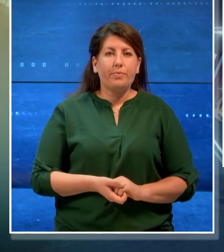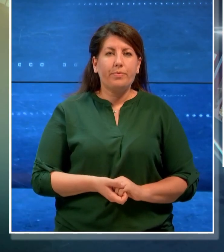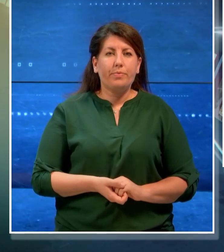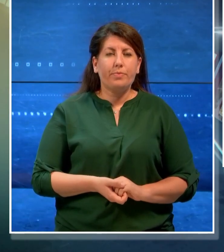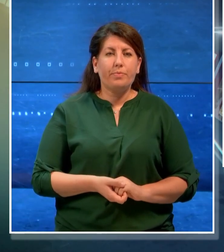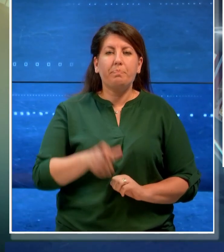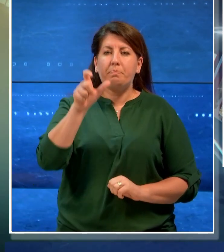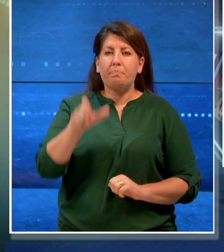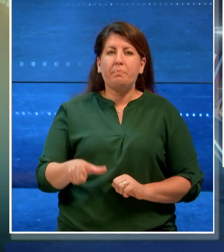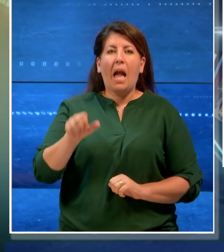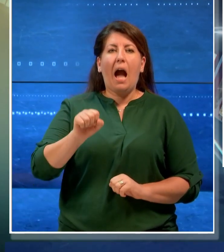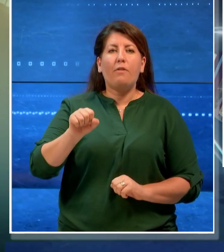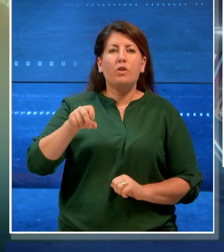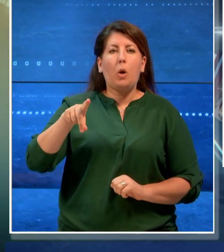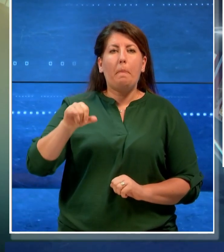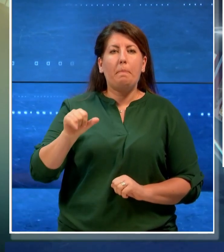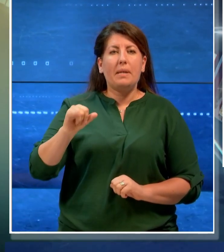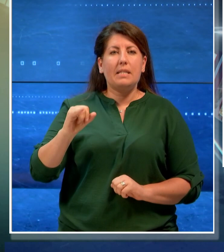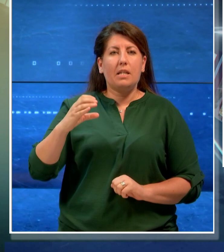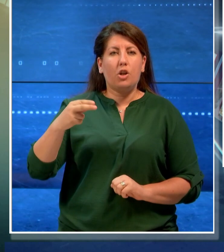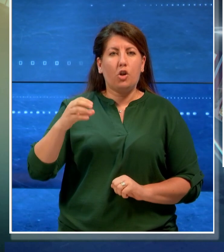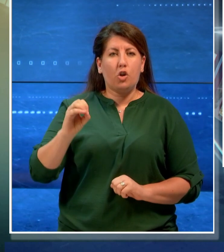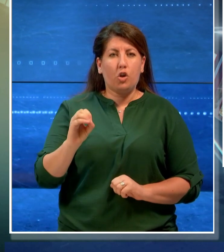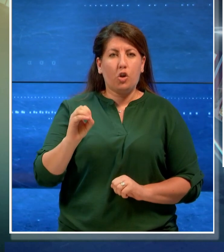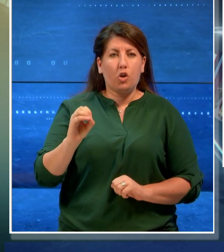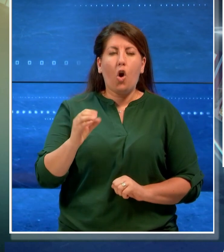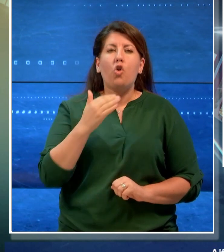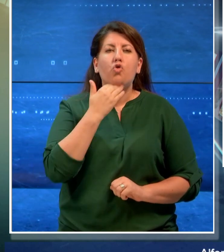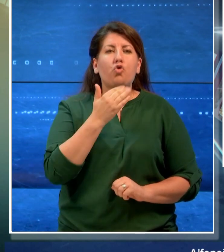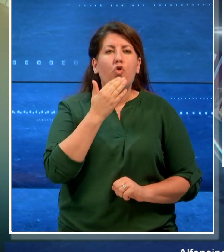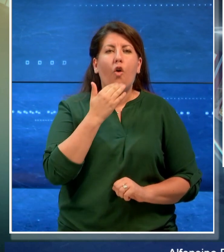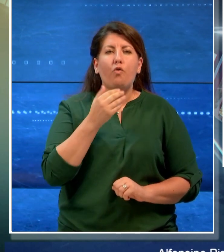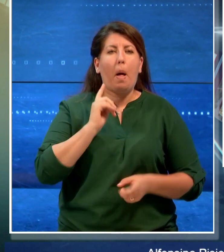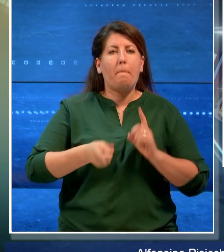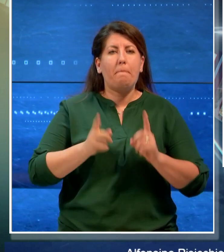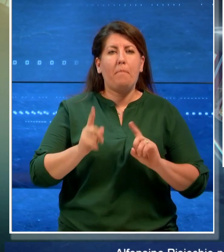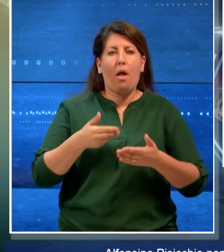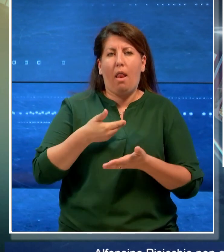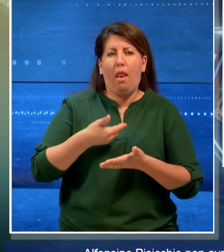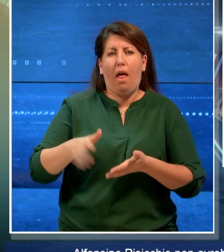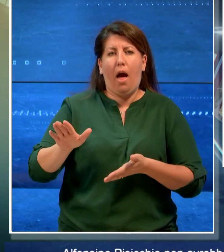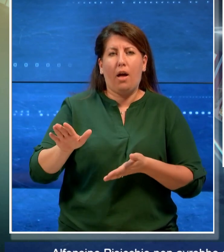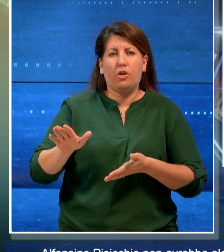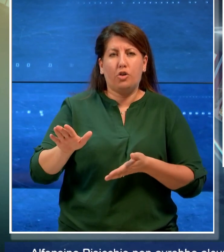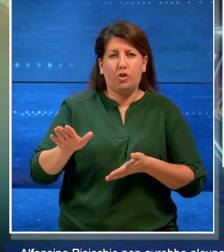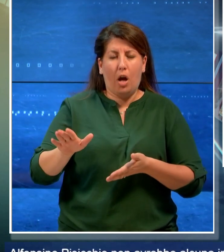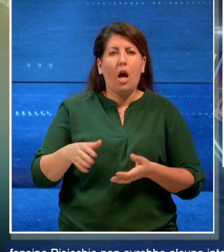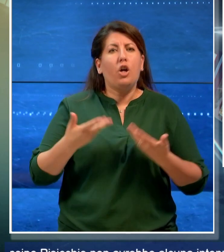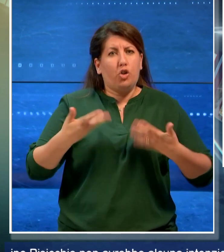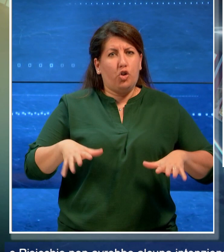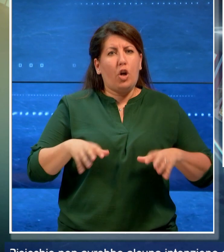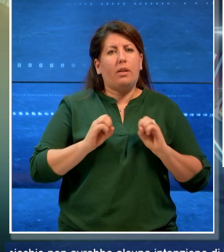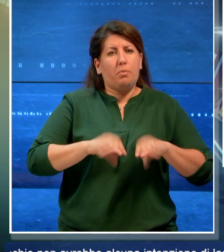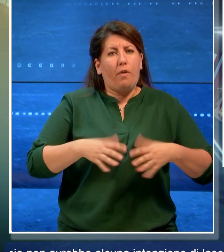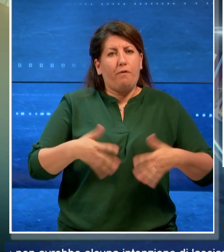Alfonsino Pisicchio non avrebbe alcuna intenzione di lasciare la politica nonostante le dimissioni dai